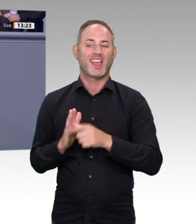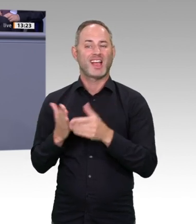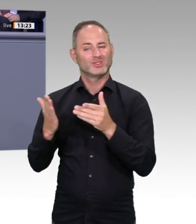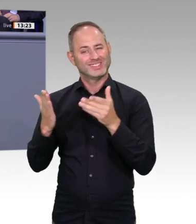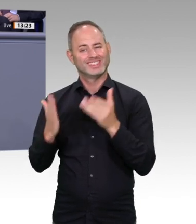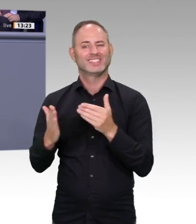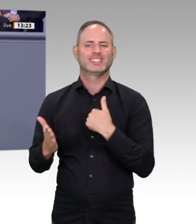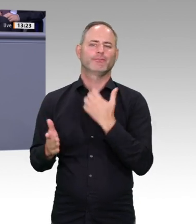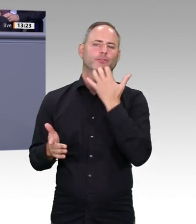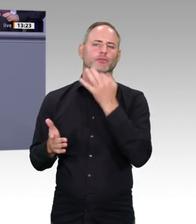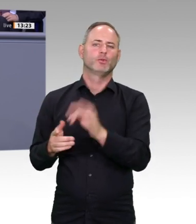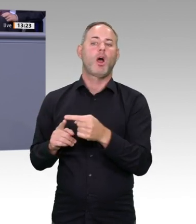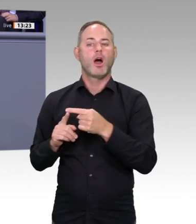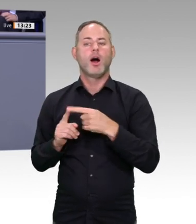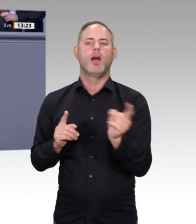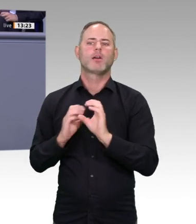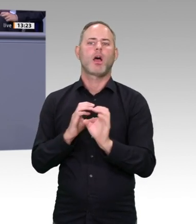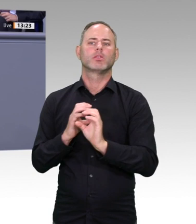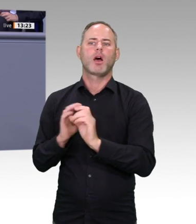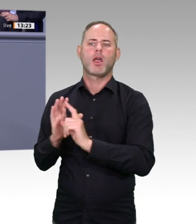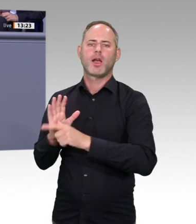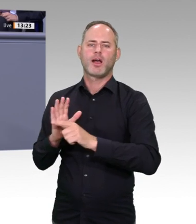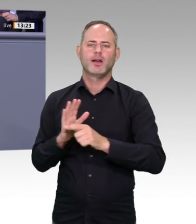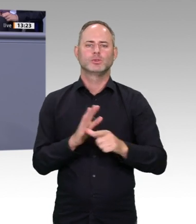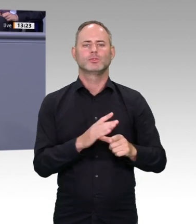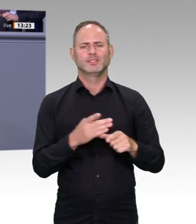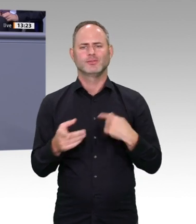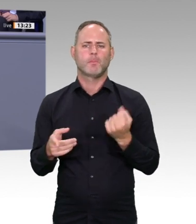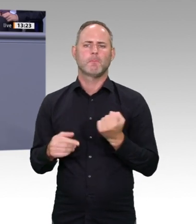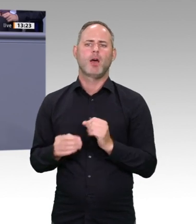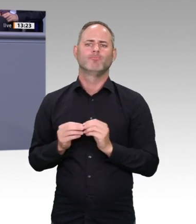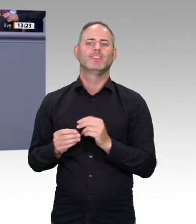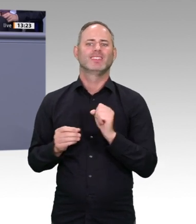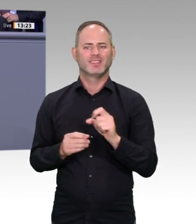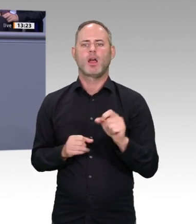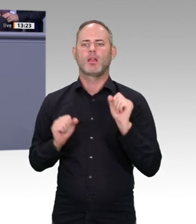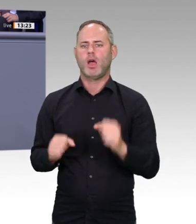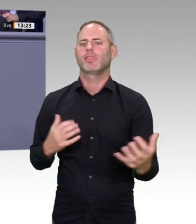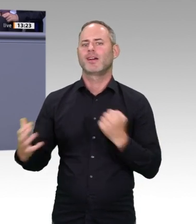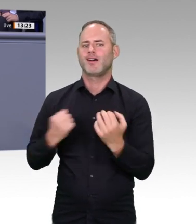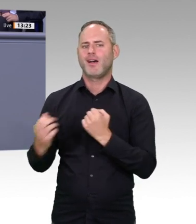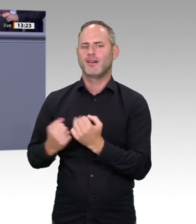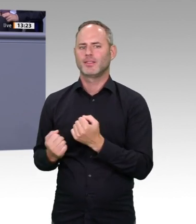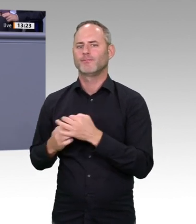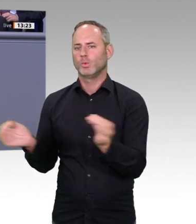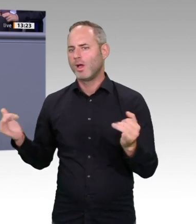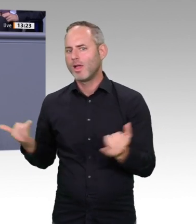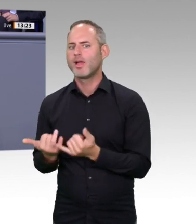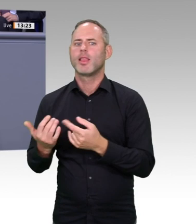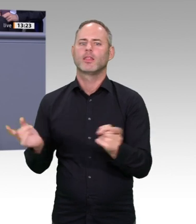mehr Zeit geben für ihre Kinder, für das, was sie wirklich wichtig finden und brauchen, ihnen Hürden nehmen und